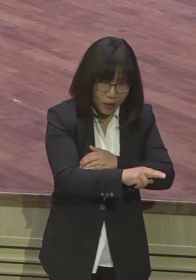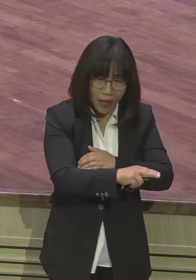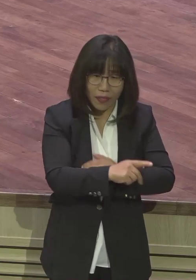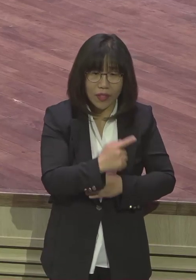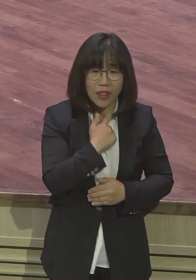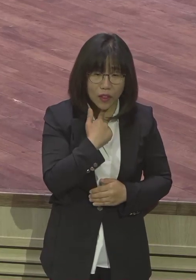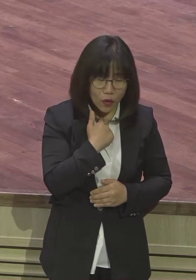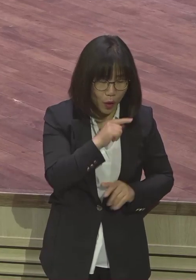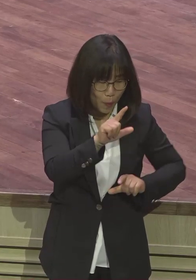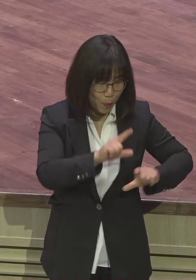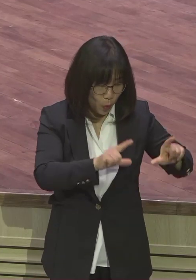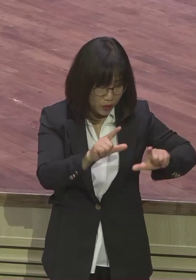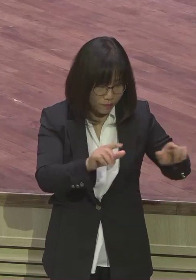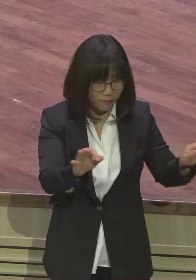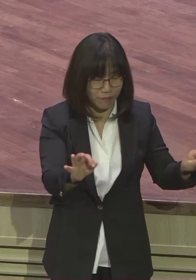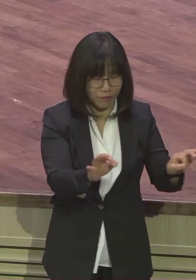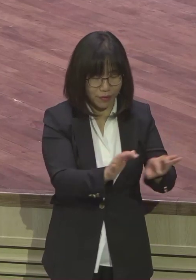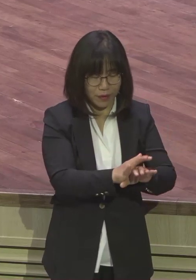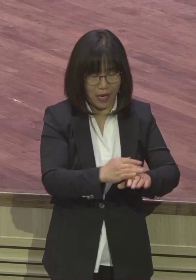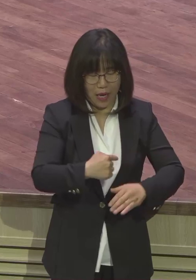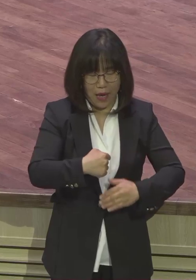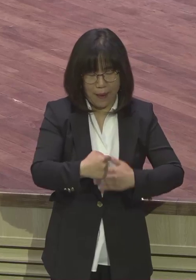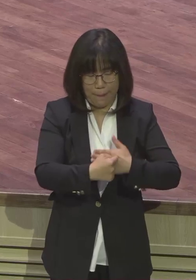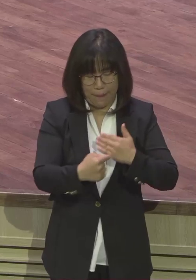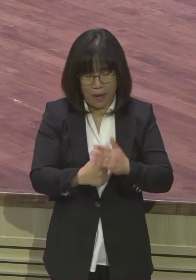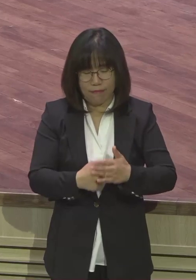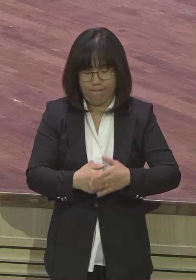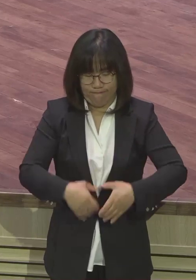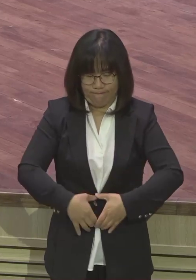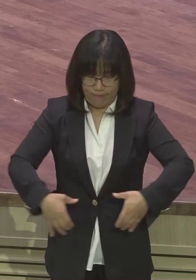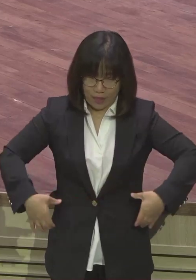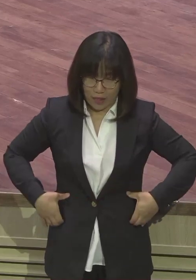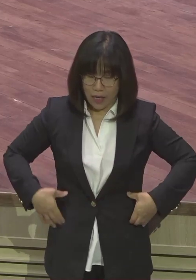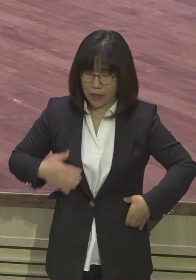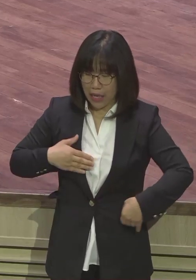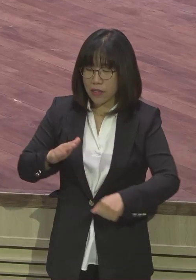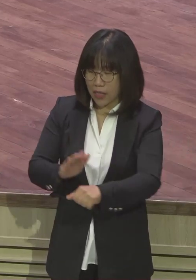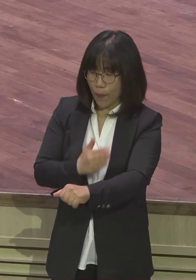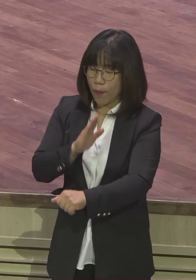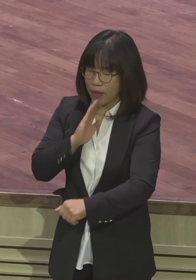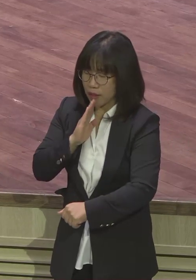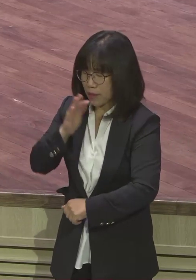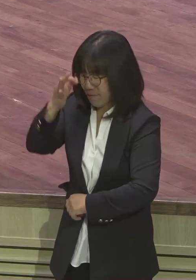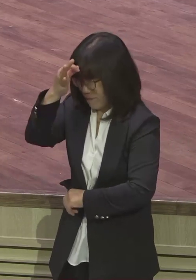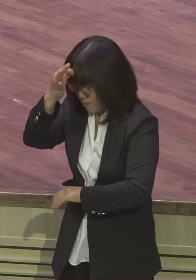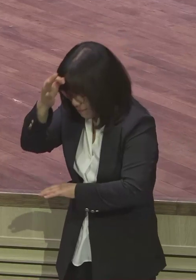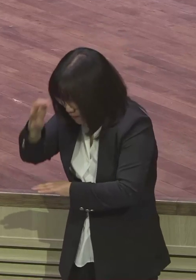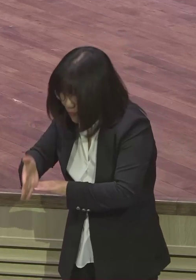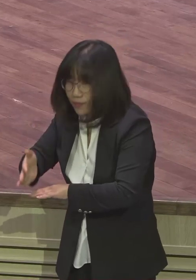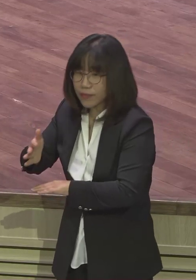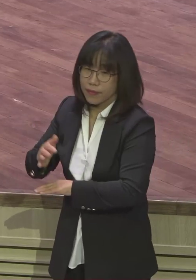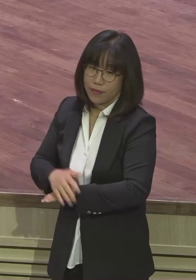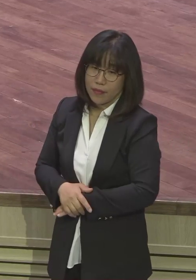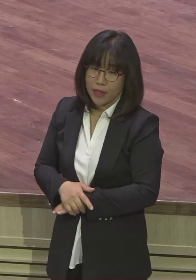모습이에요 저를 팍 잘못한 걸 잘못했다 당당하게 말하는 겁니다 이게 용기예요 이게